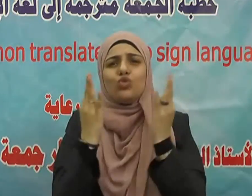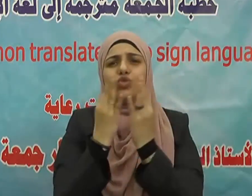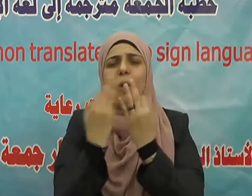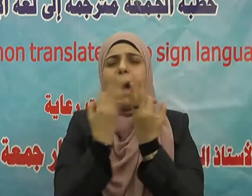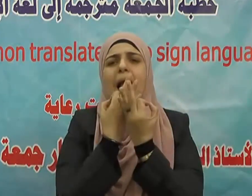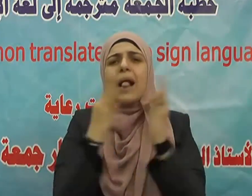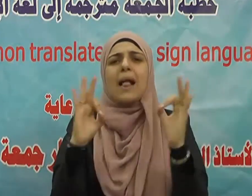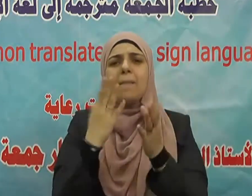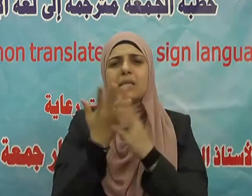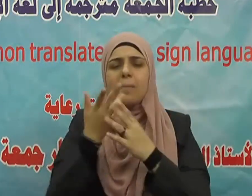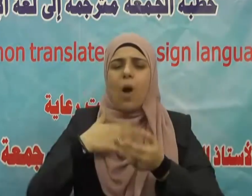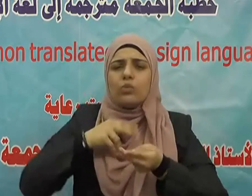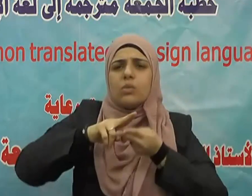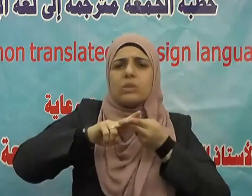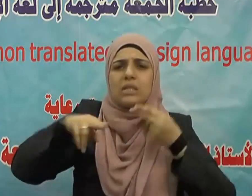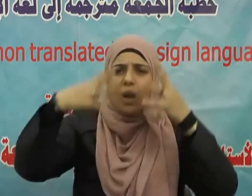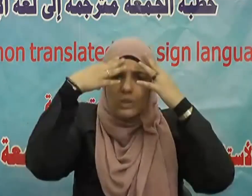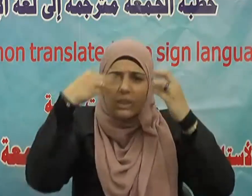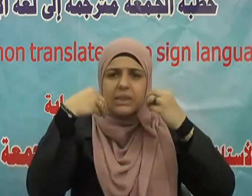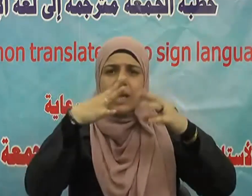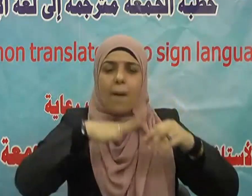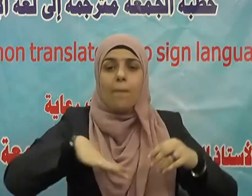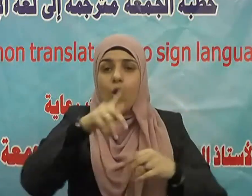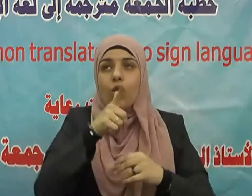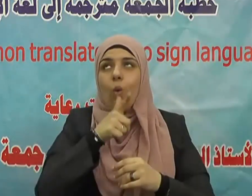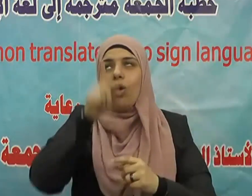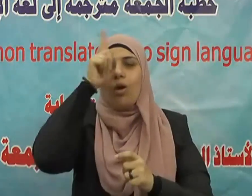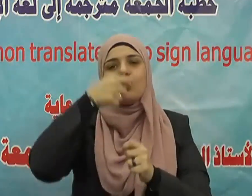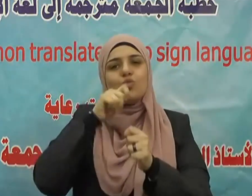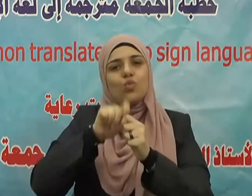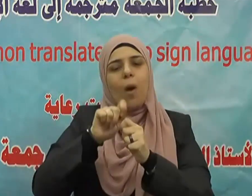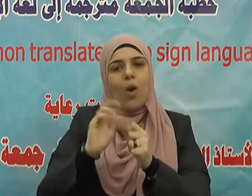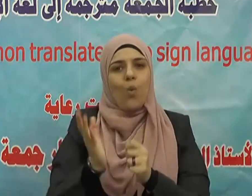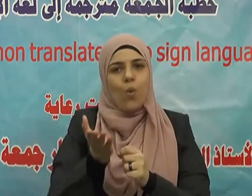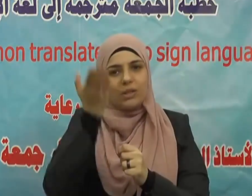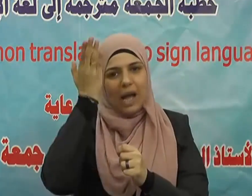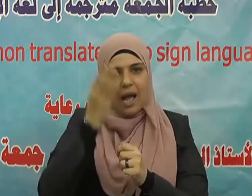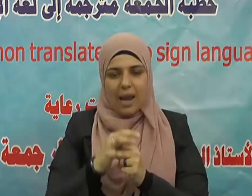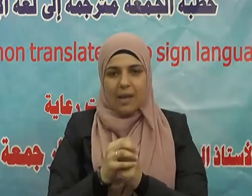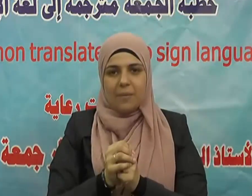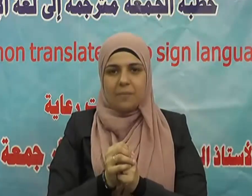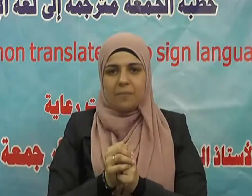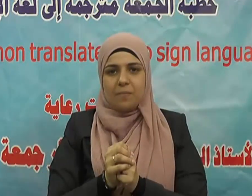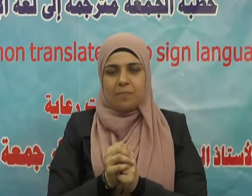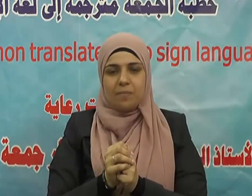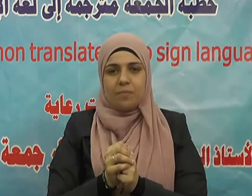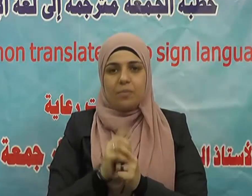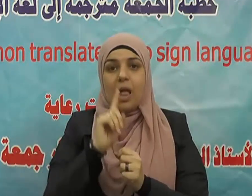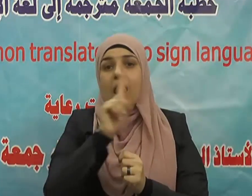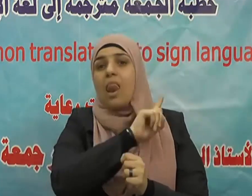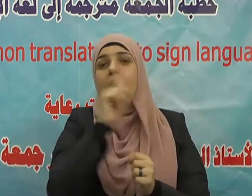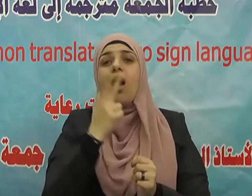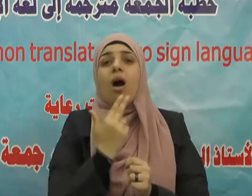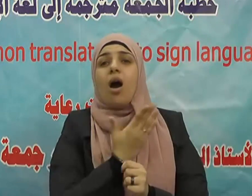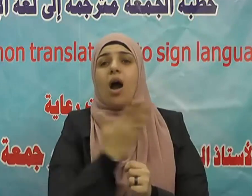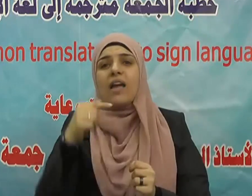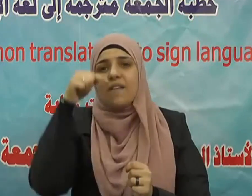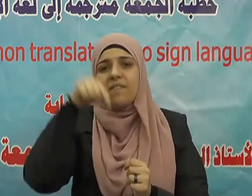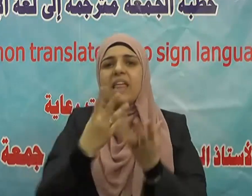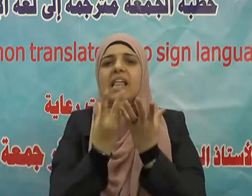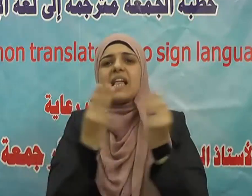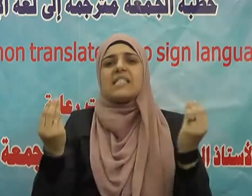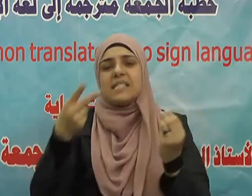إِنْ يُرِيدَ إِصْلَاحًا يُوفِّقِ اللَّهُ بَيْنَهُمَا إِنَّ اللَّهَ كَانَ عَلِيمًا